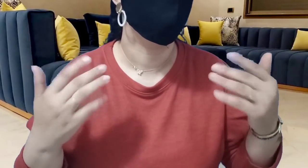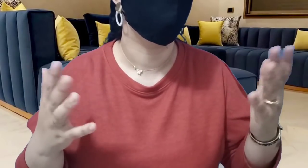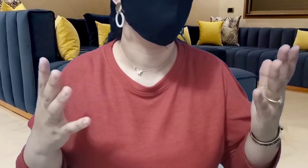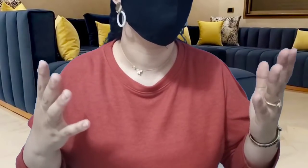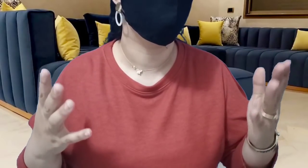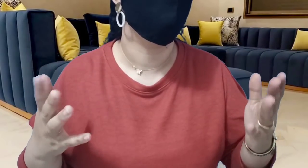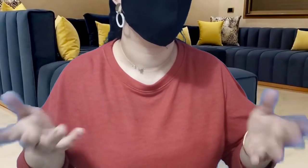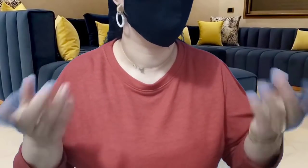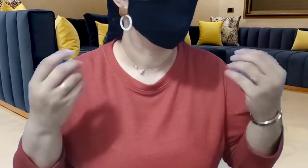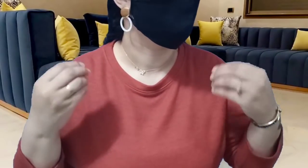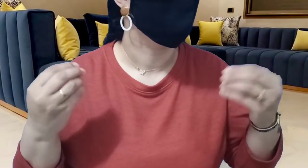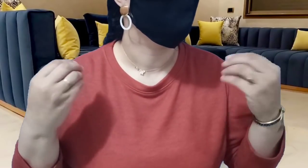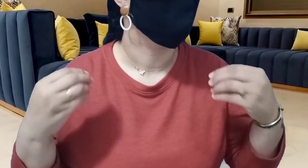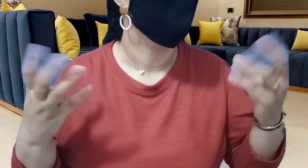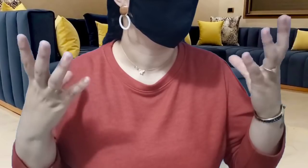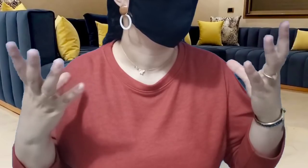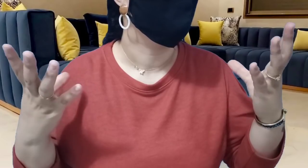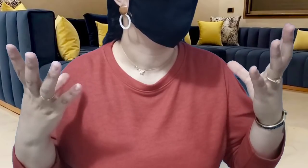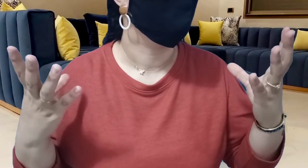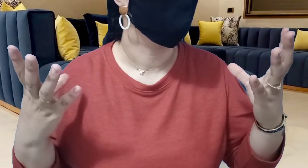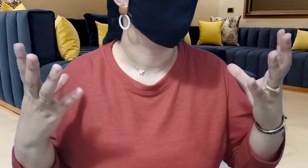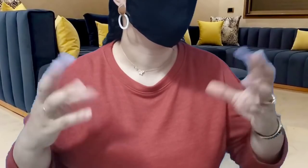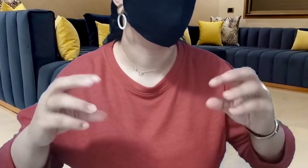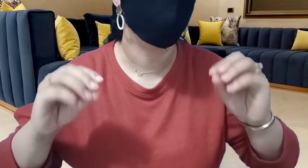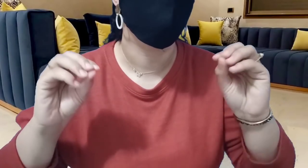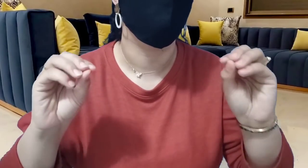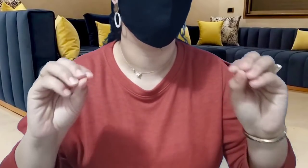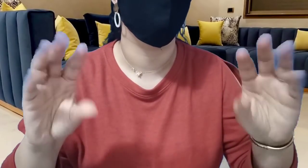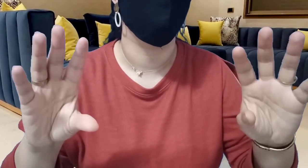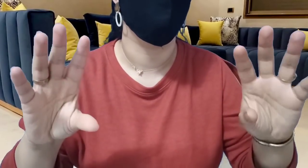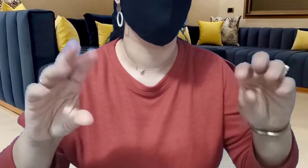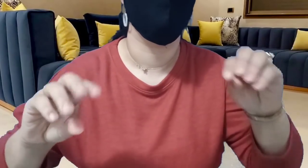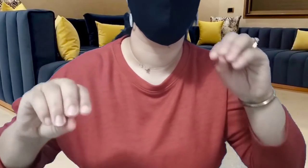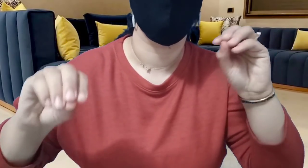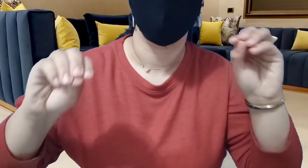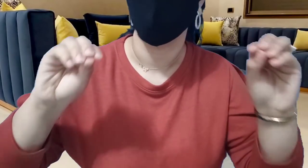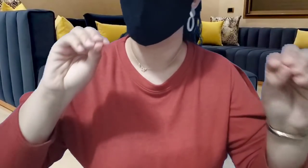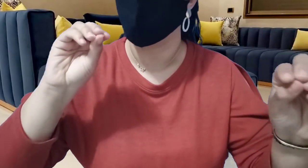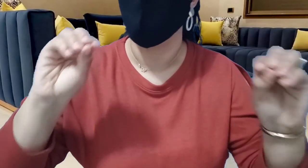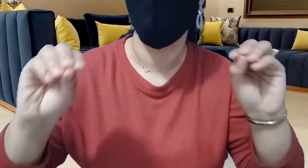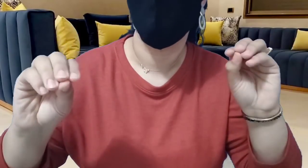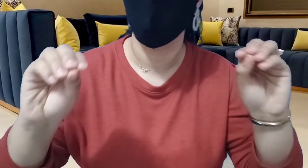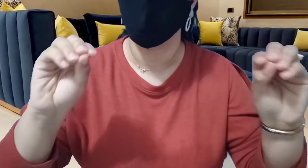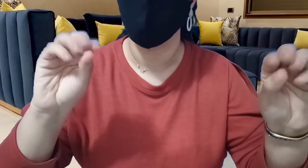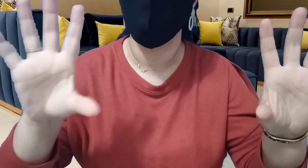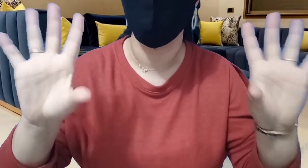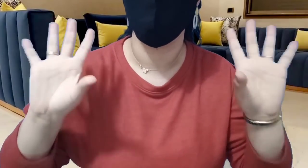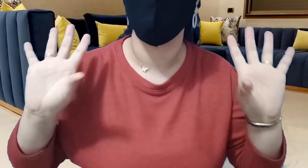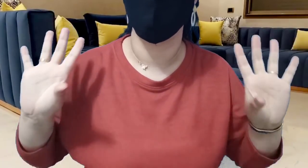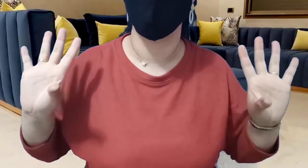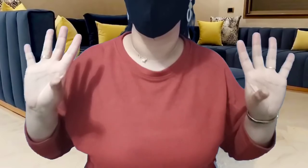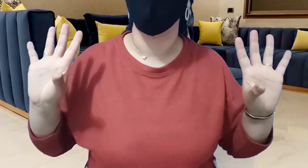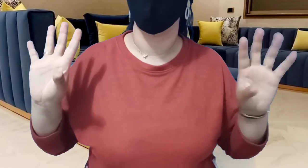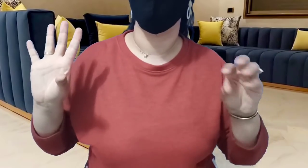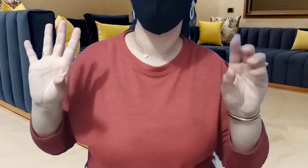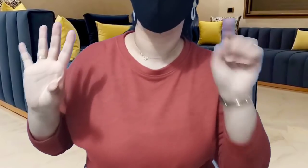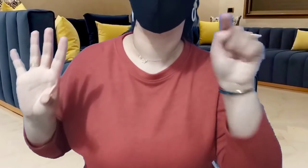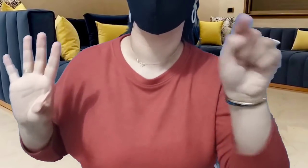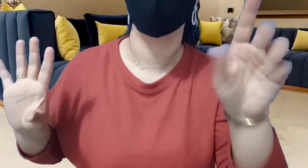وتبات معاه على الحصيره والدس وفي الاخر نوع يدير لابس يتباليه يلي ولا يبدلها تقول يا شنو نبدله يقولها تي